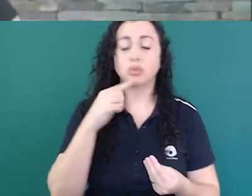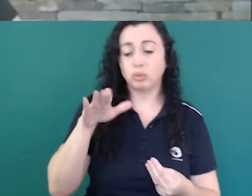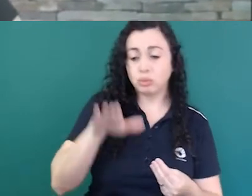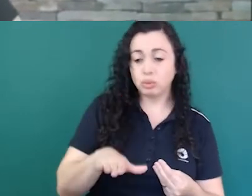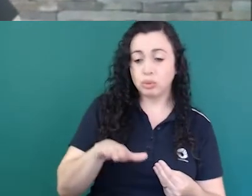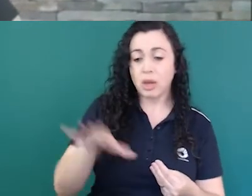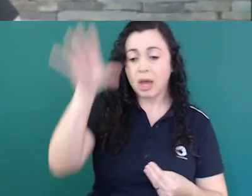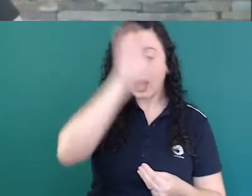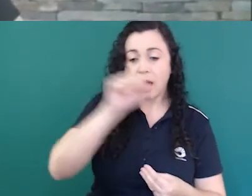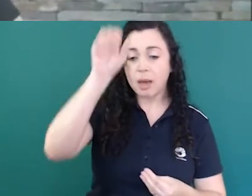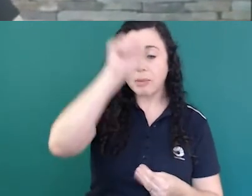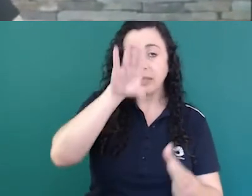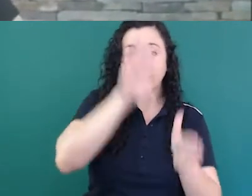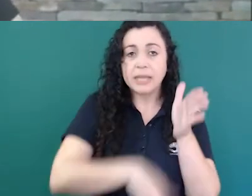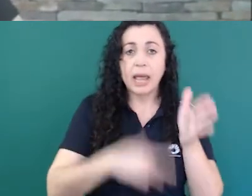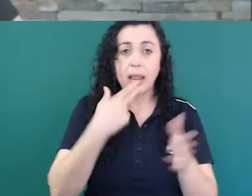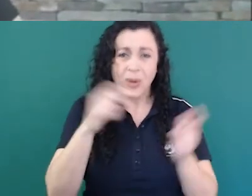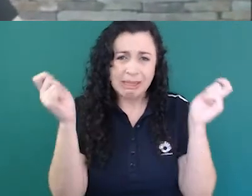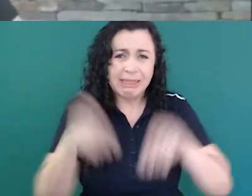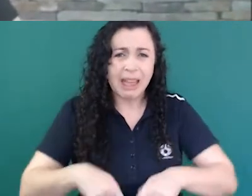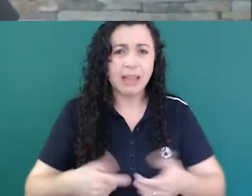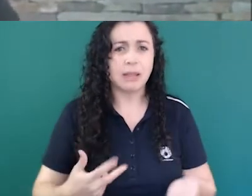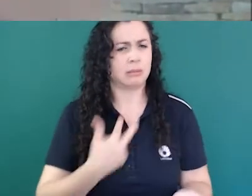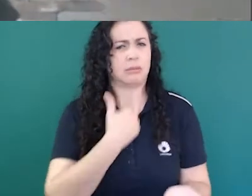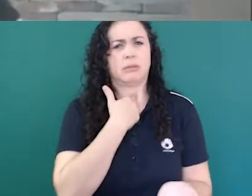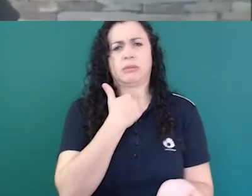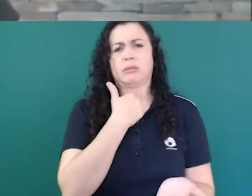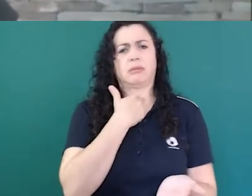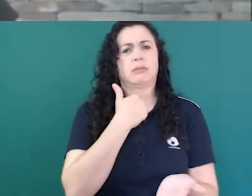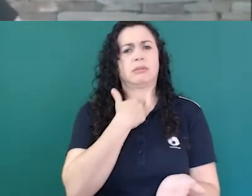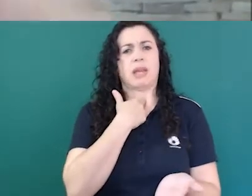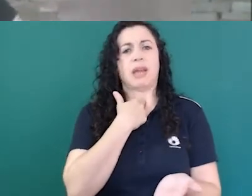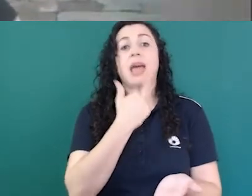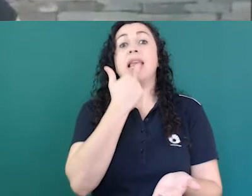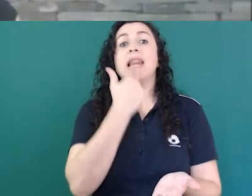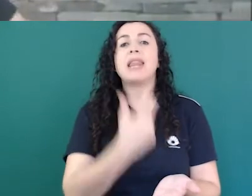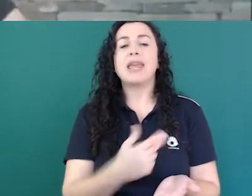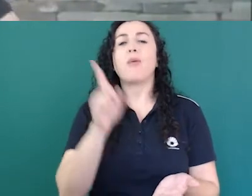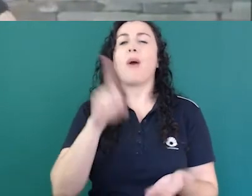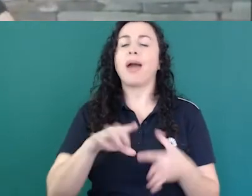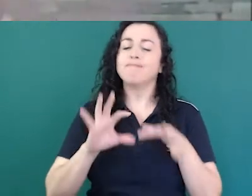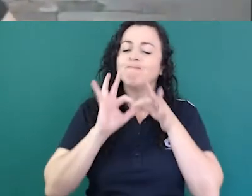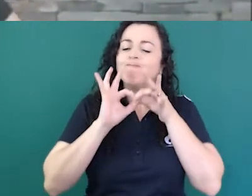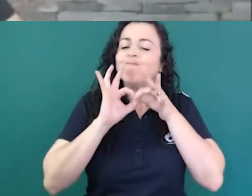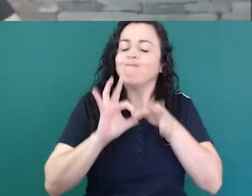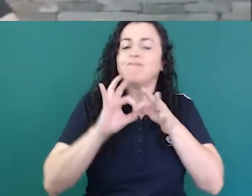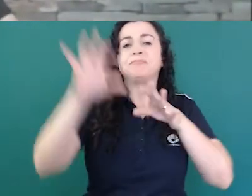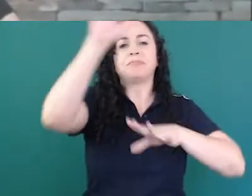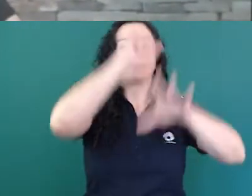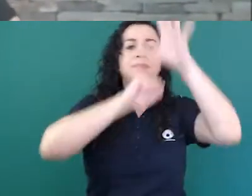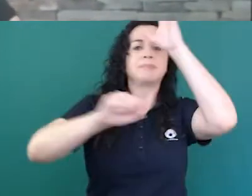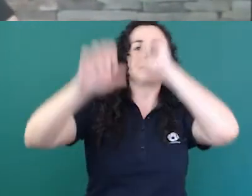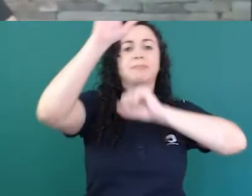pensa que a língua também é condição para aprendizagem aprendizagem dos outros conteúdos escolares né